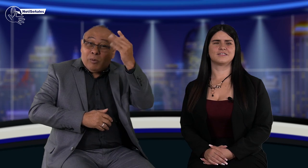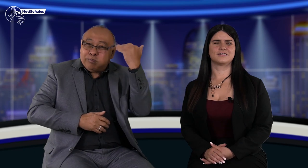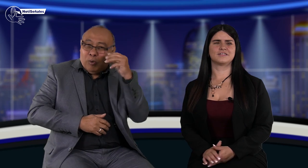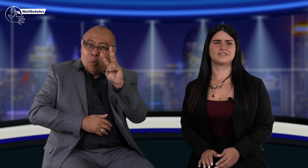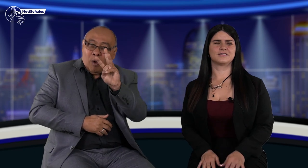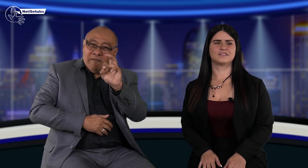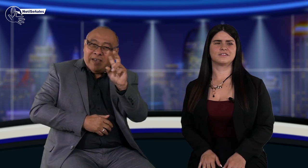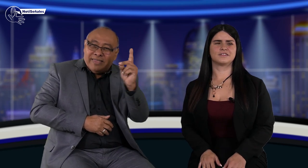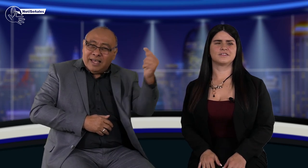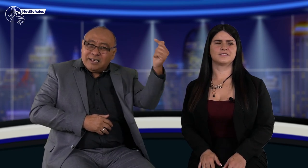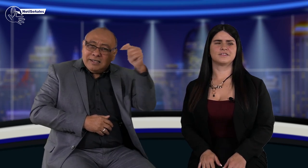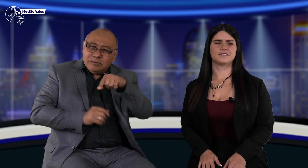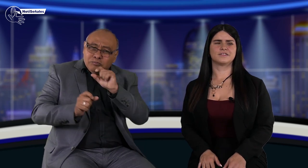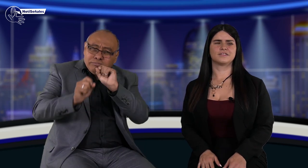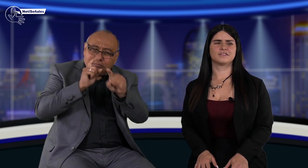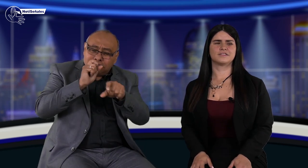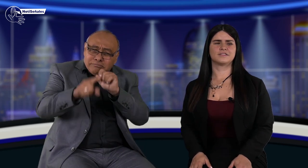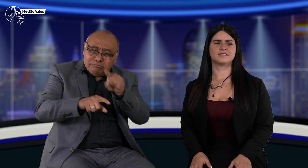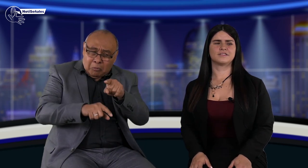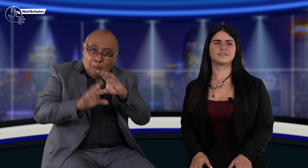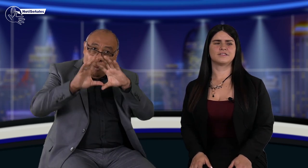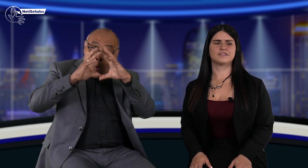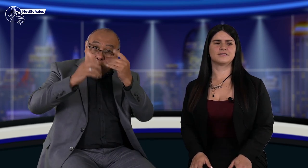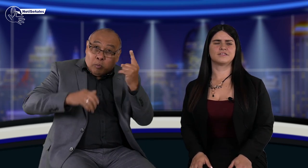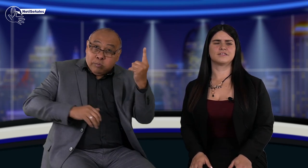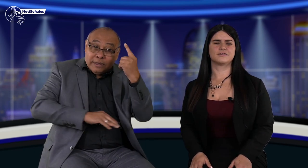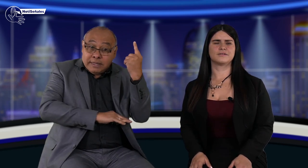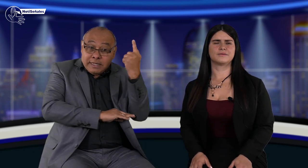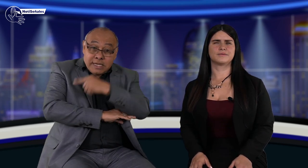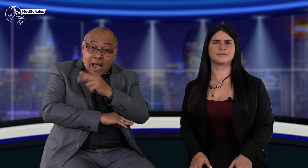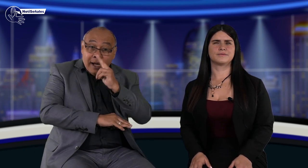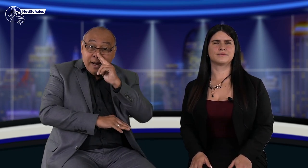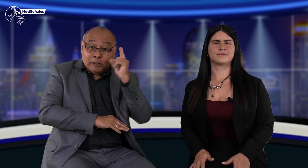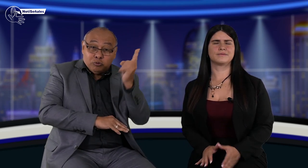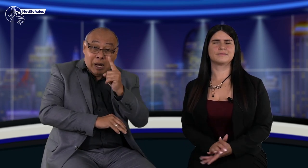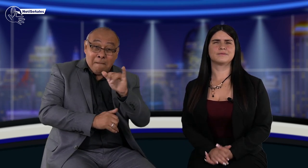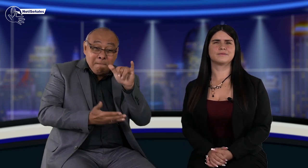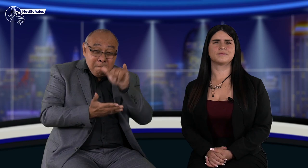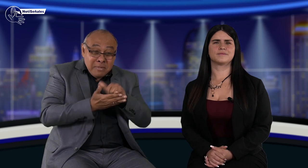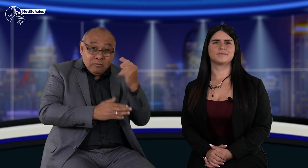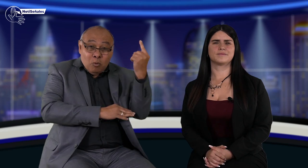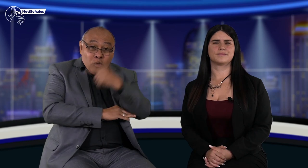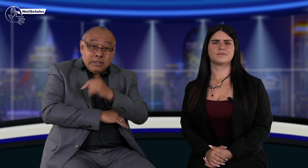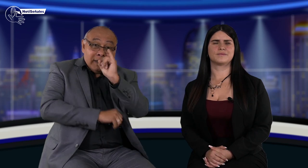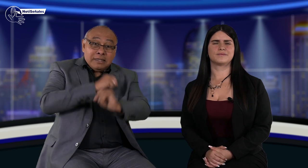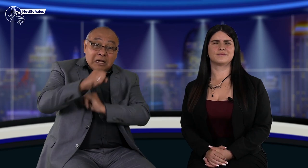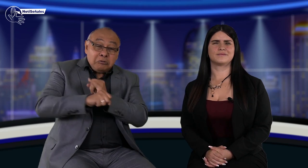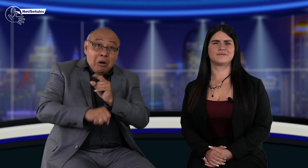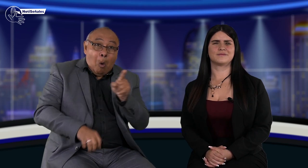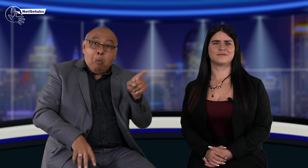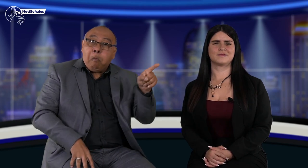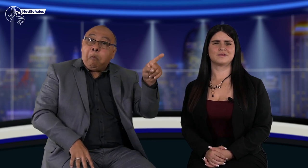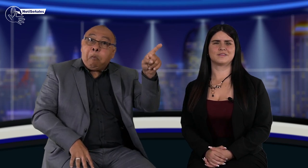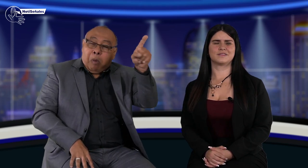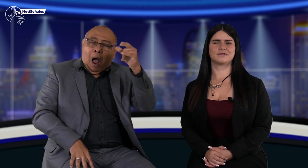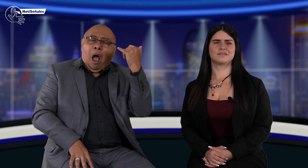por la WFD, recientemente, cuando vinieron a Colombia, les preguntamos si había otro país que también